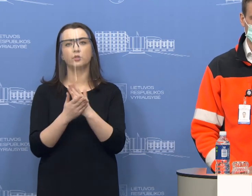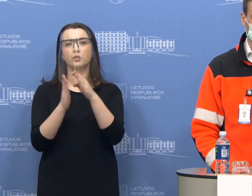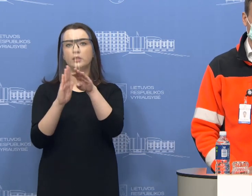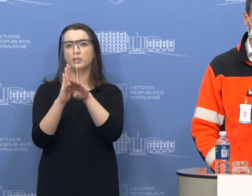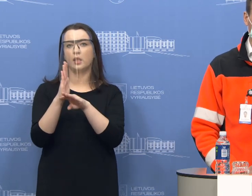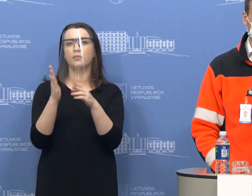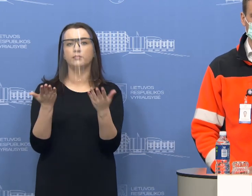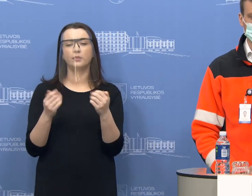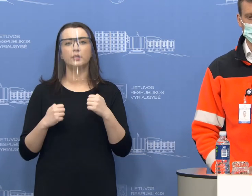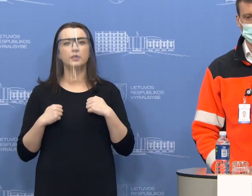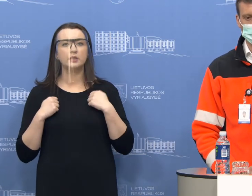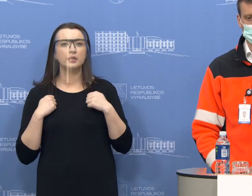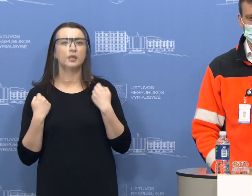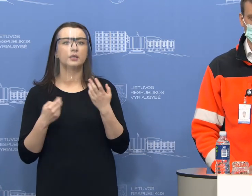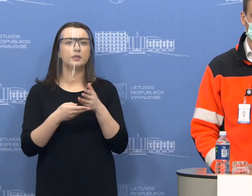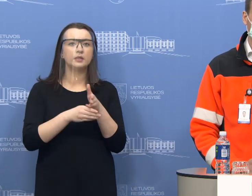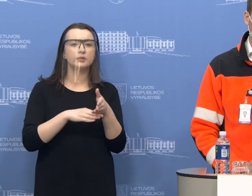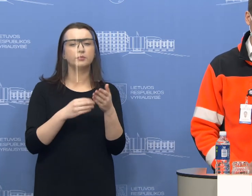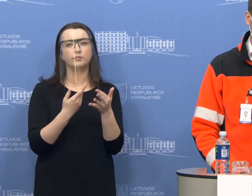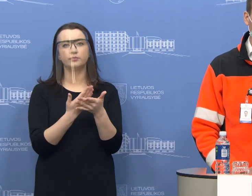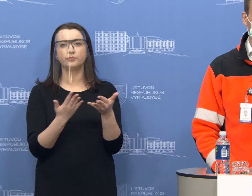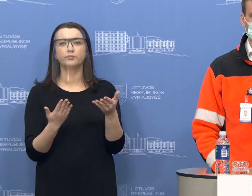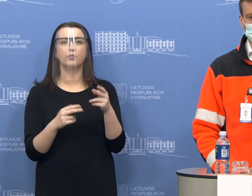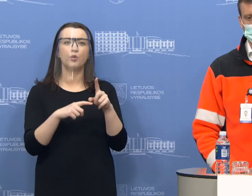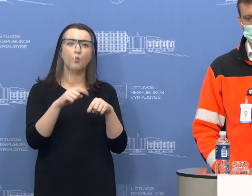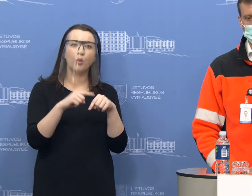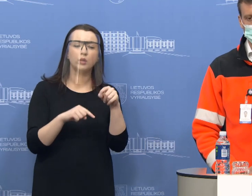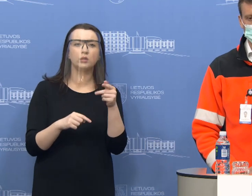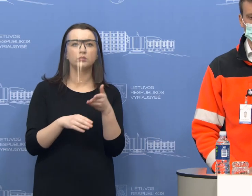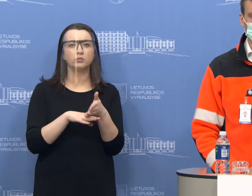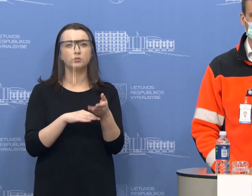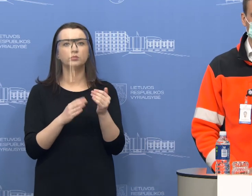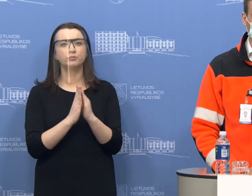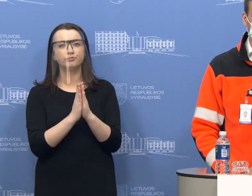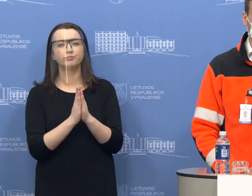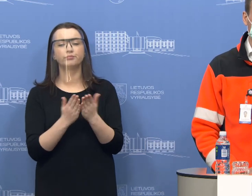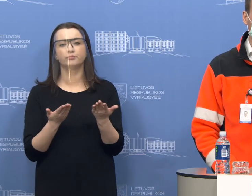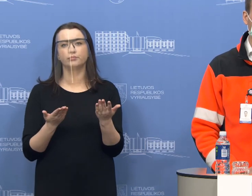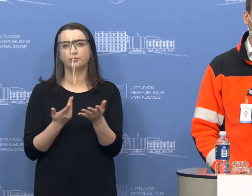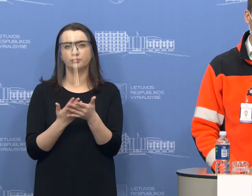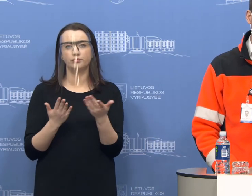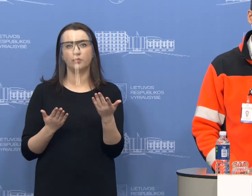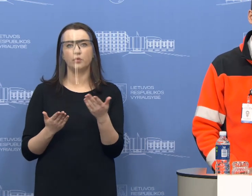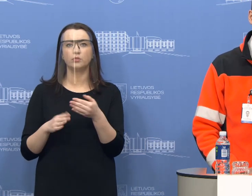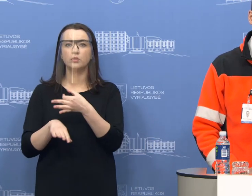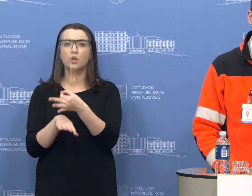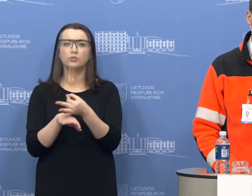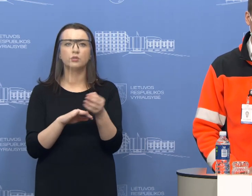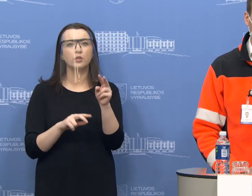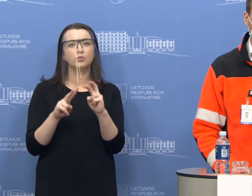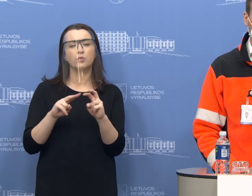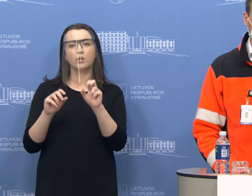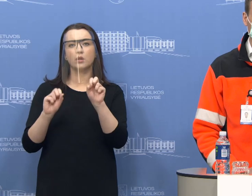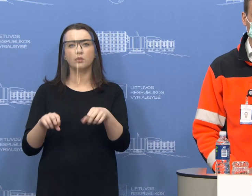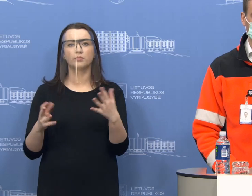briežta taip. Stengsimės ir kreipiamės tiek į politikus, tiek į sprendimus priimačius asmenys, ieškoti galimybių